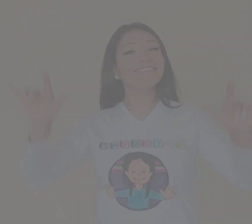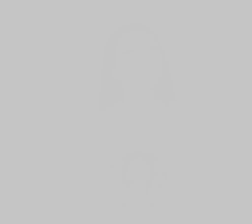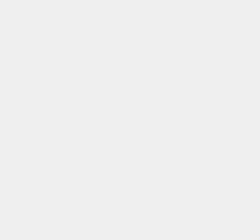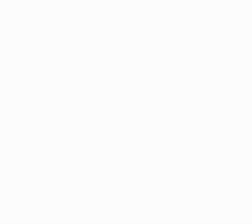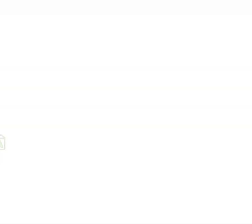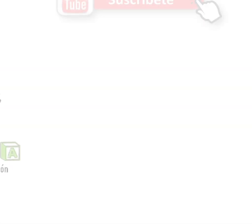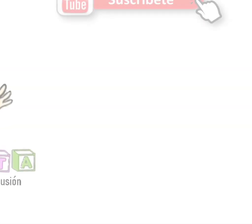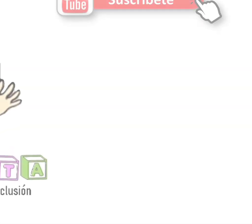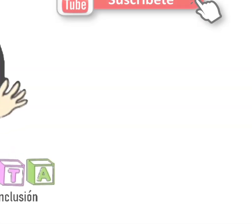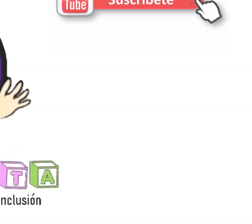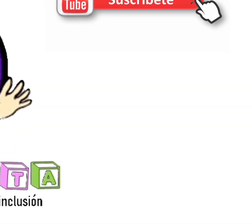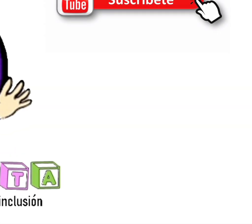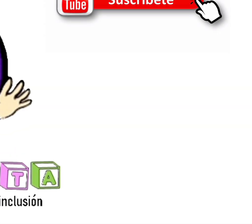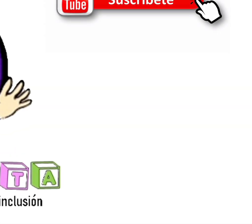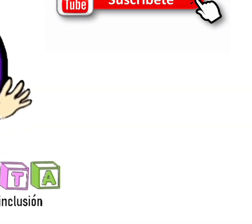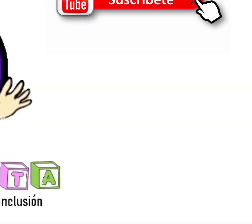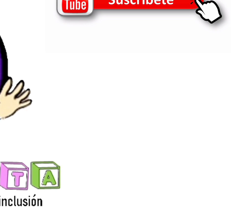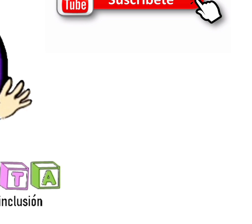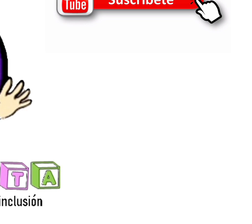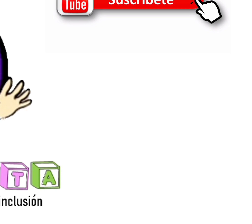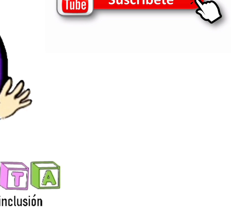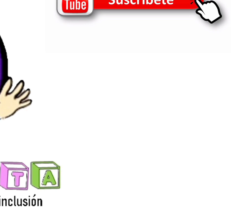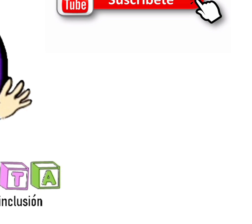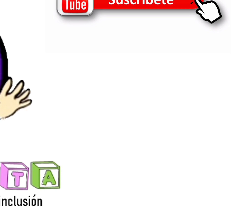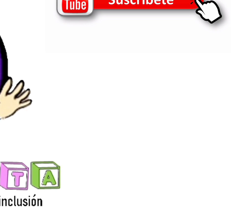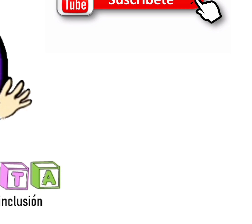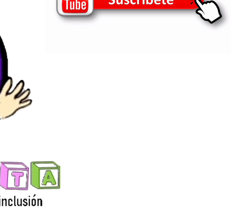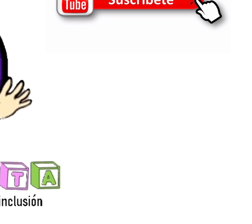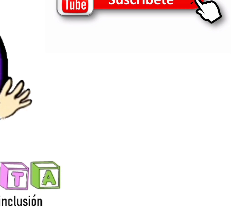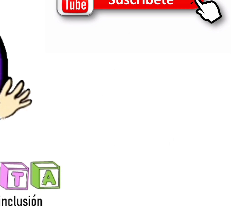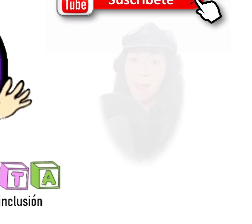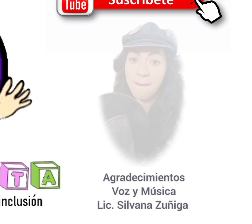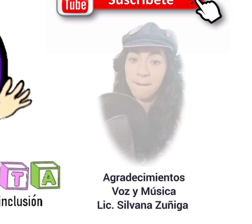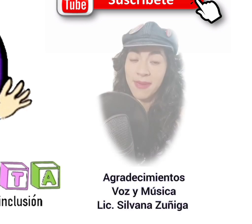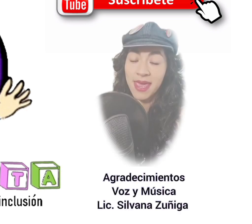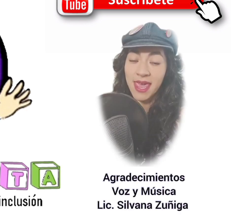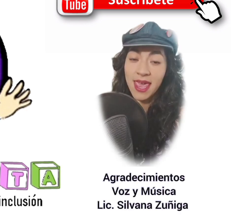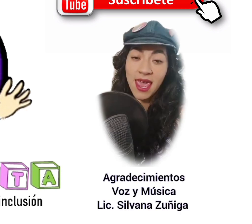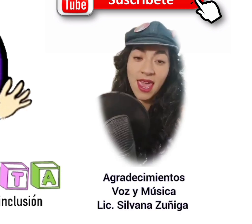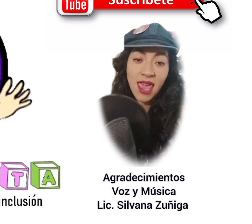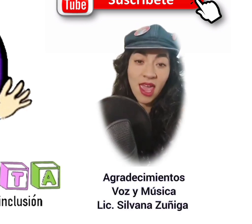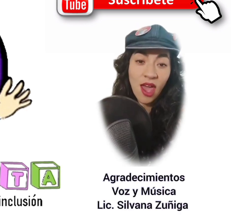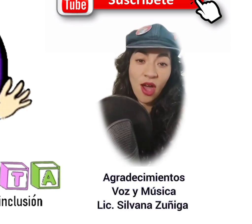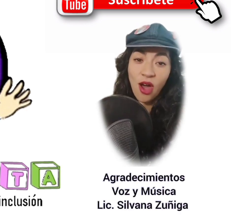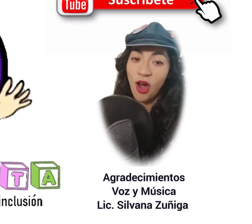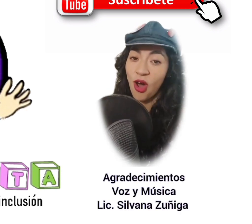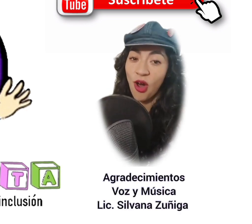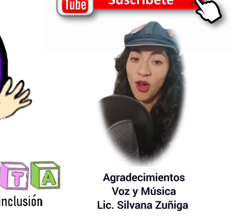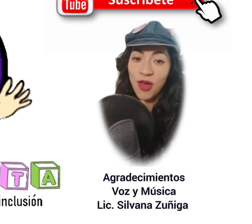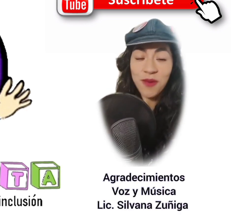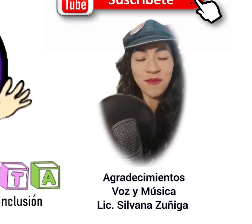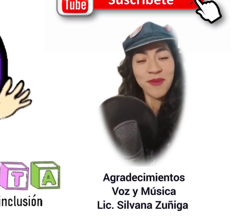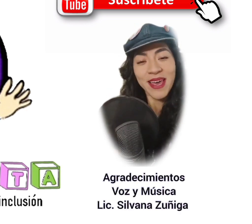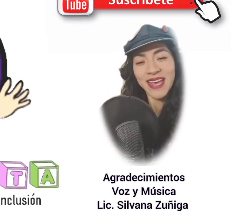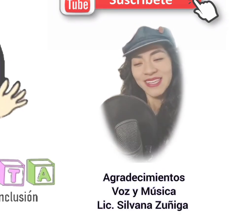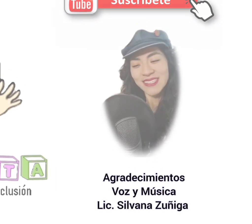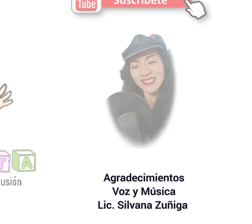Amparita, pequeñas manos trabajando por la inclusión.